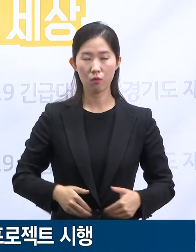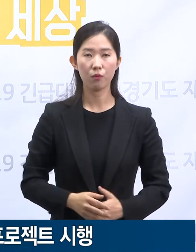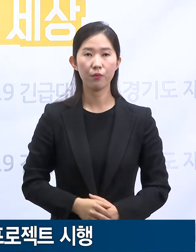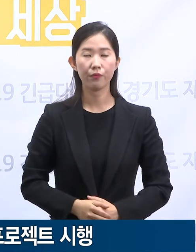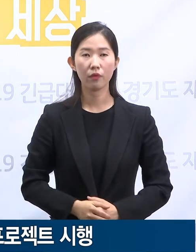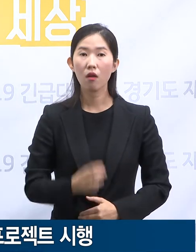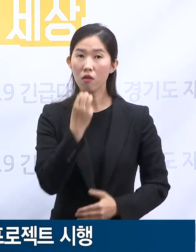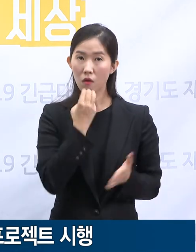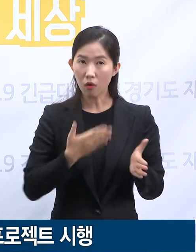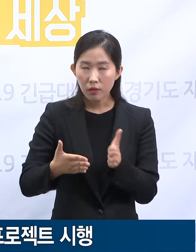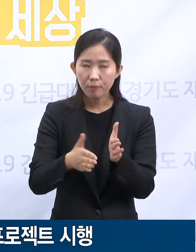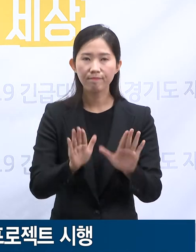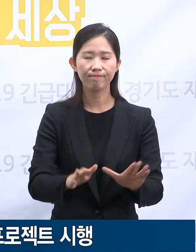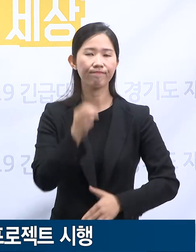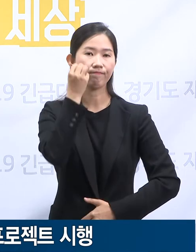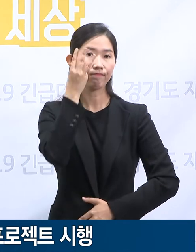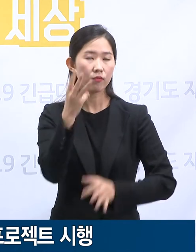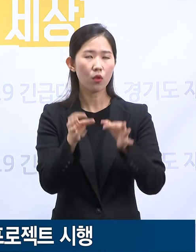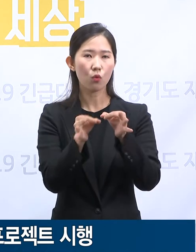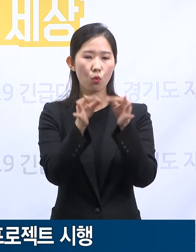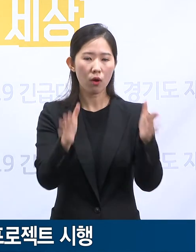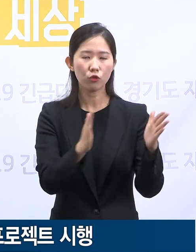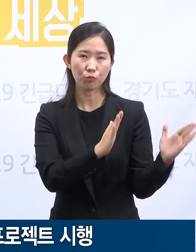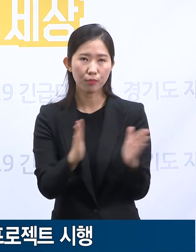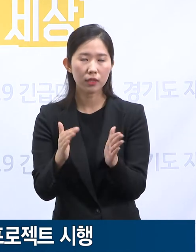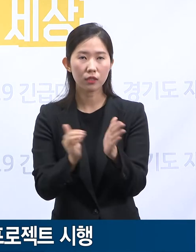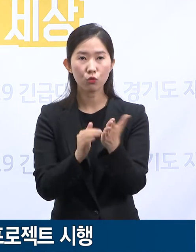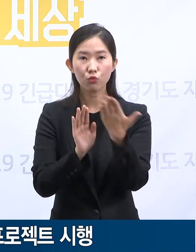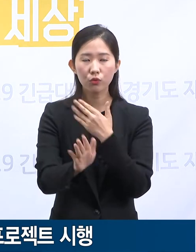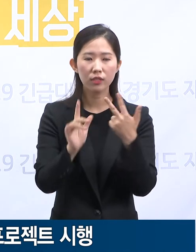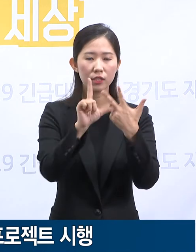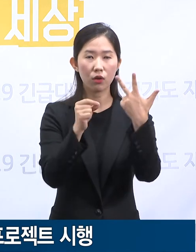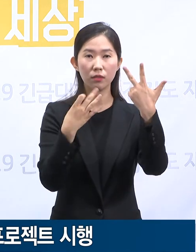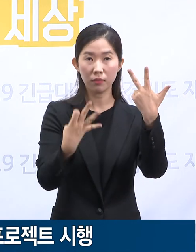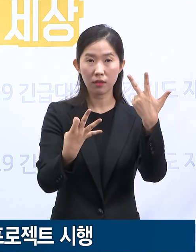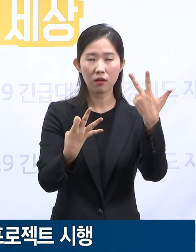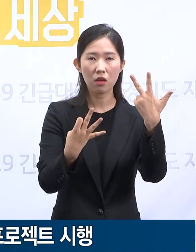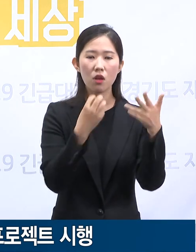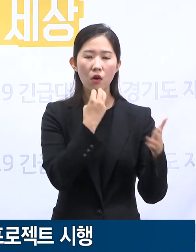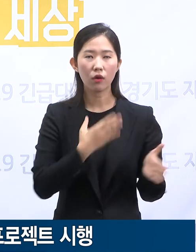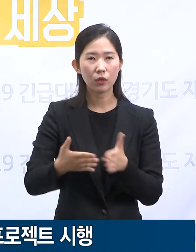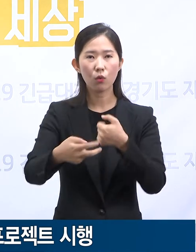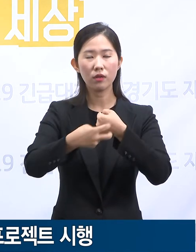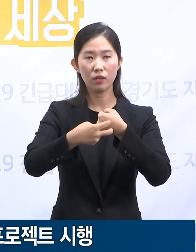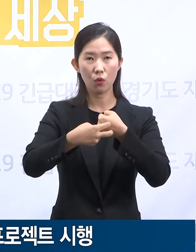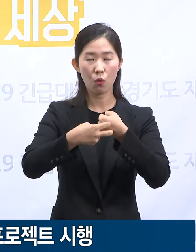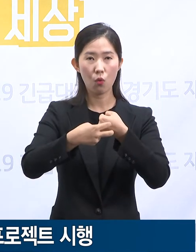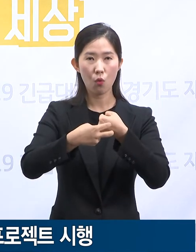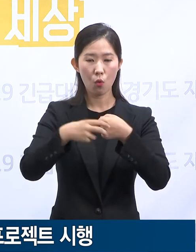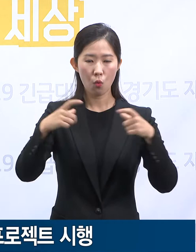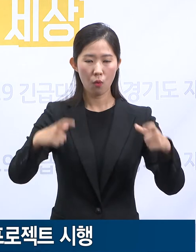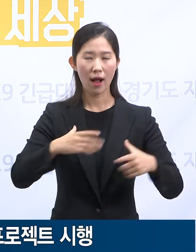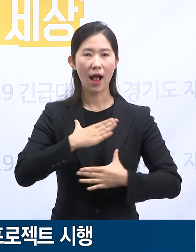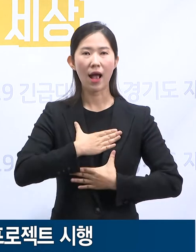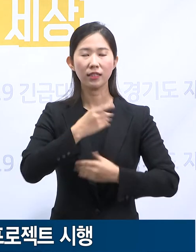약 3개월에 걸친 준비 끝에 7월 14일부로 경기도의료원 안성병원의 집중치료실을 운영 시작했습니다.